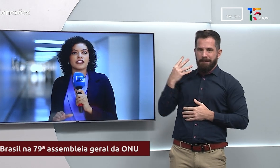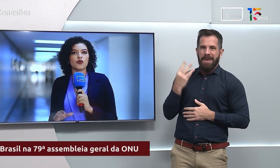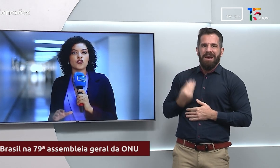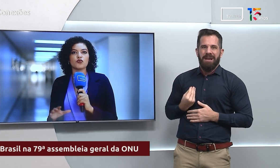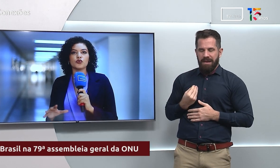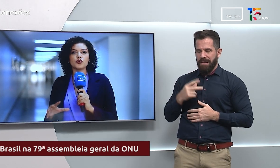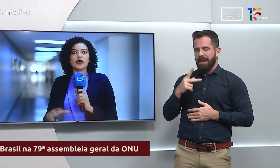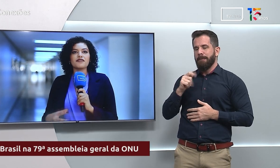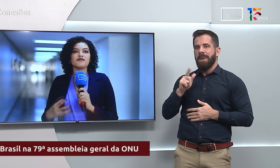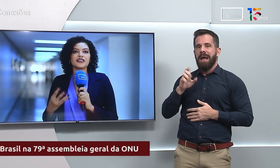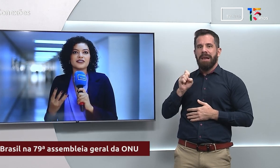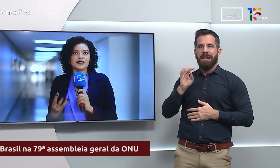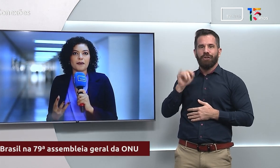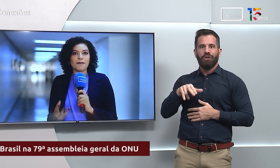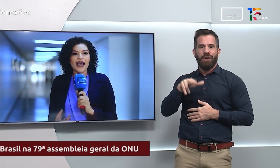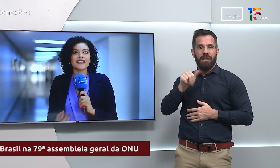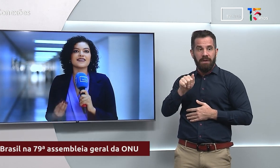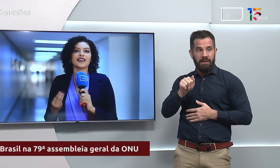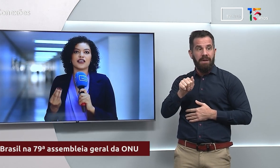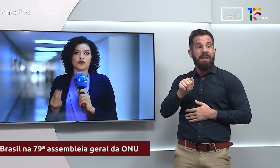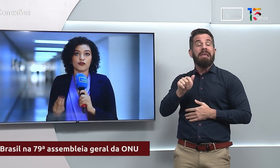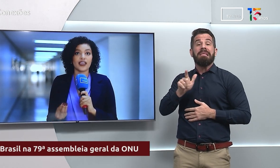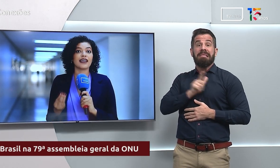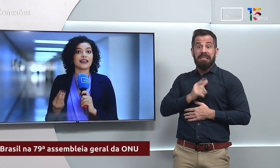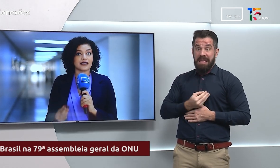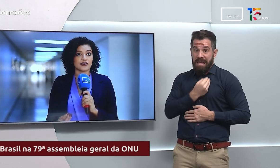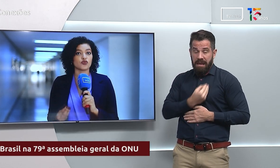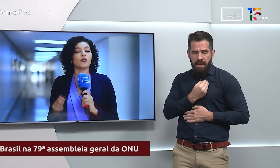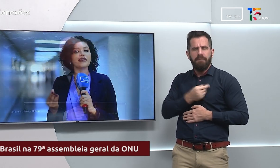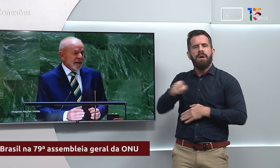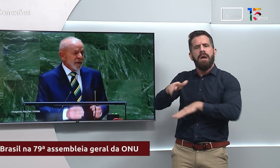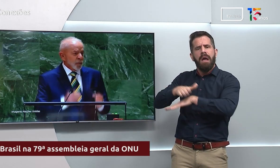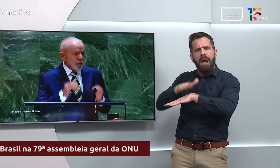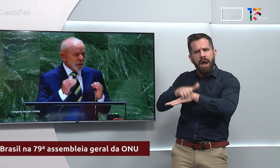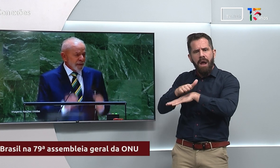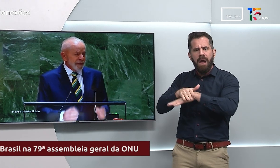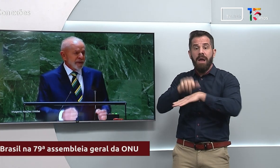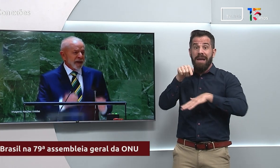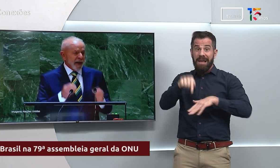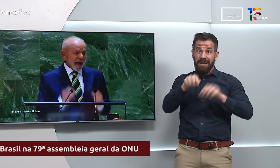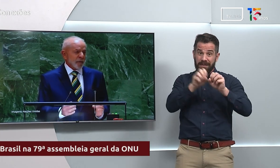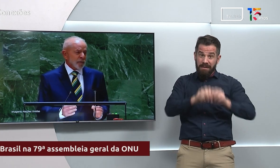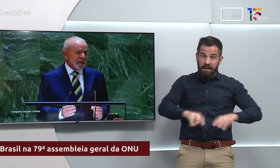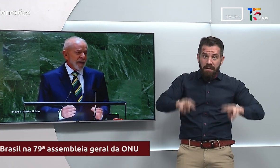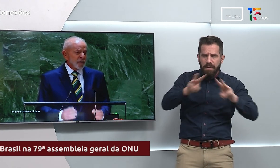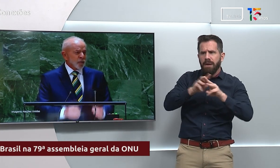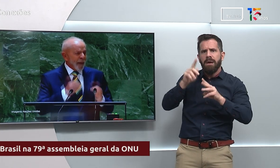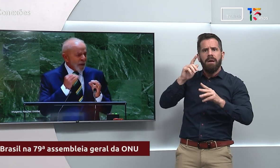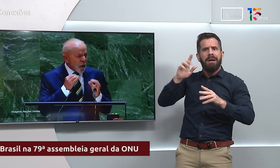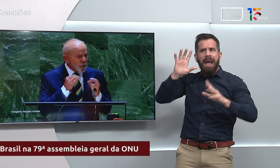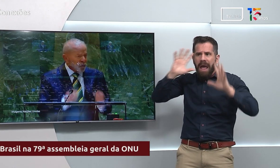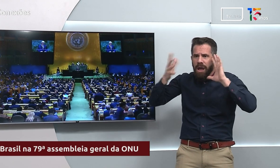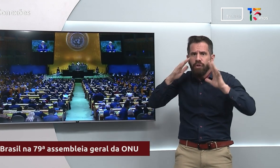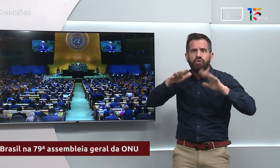defendeu que o mundo invista mais em resolver crises humanitárias e menos em guerras. Os